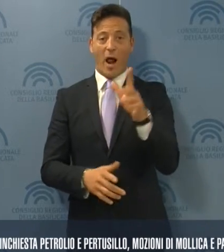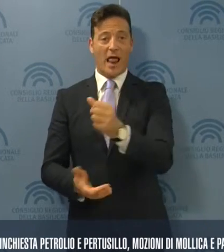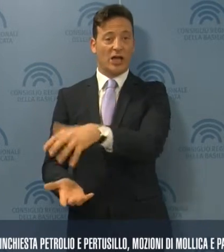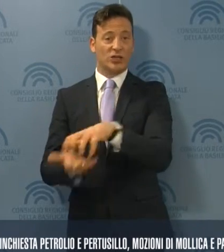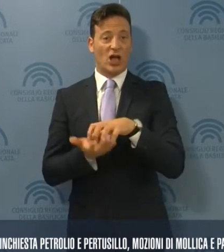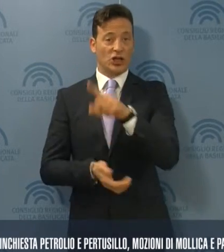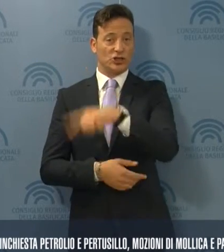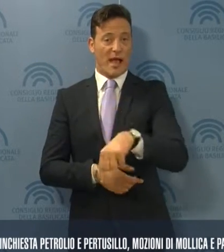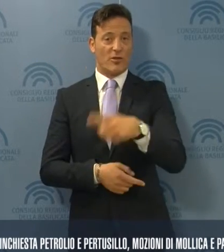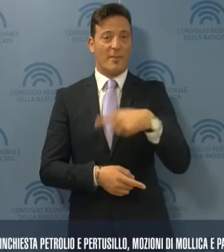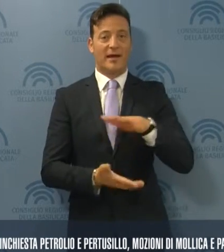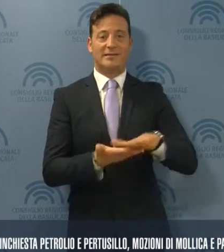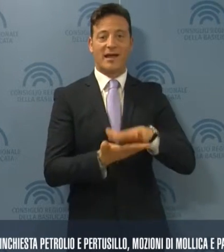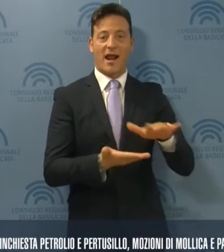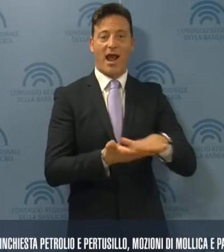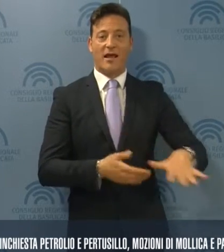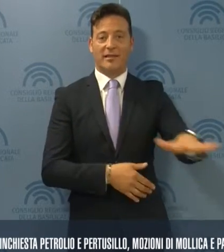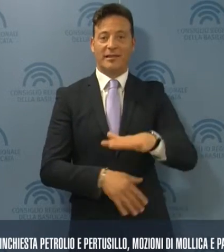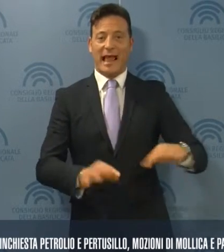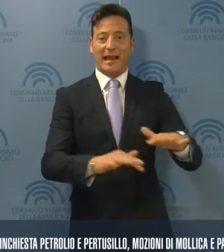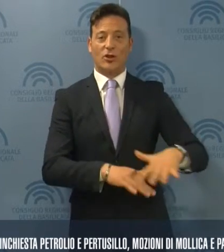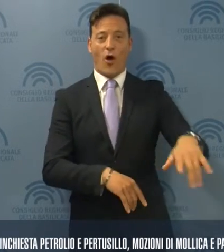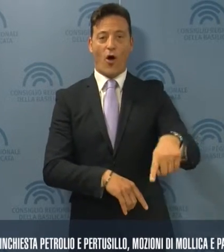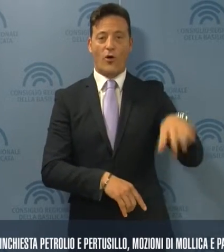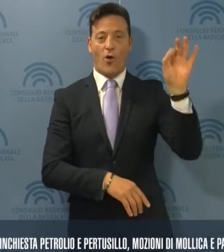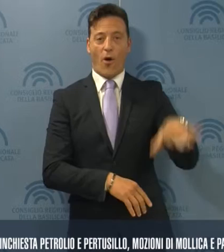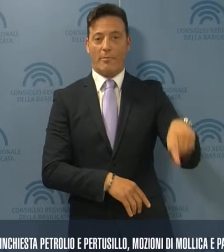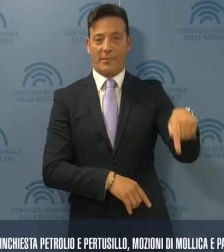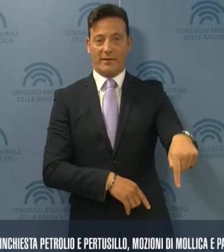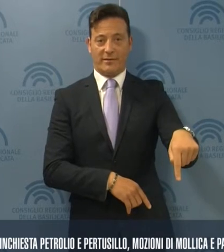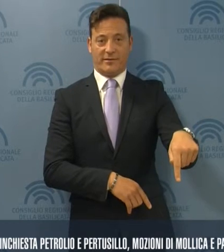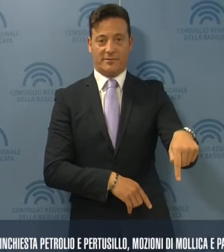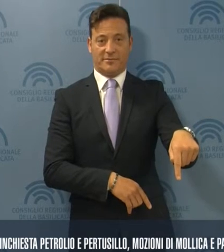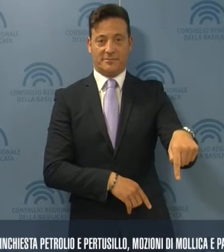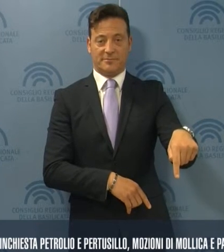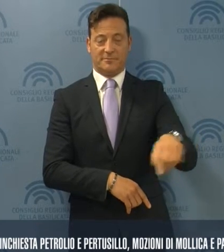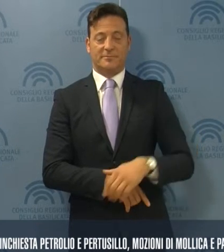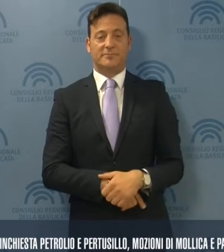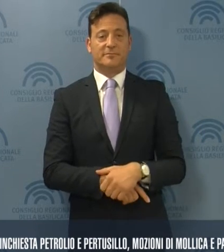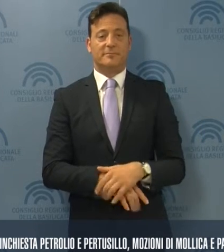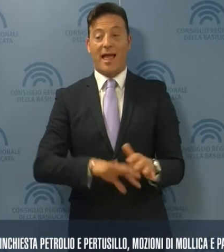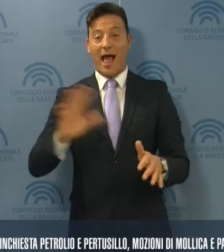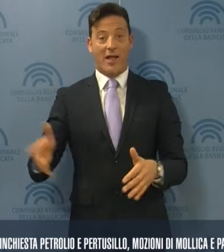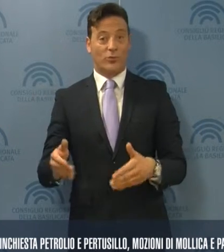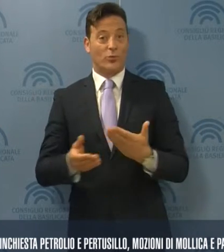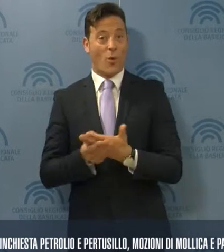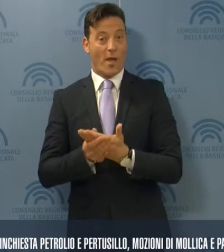per risanare i territori compromessi. Con l'altro documento, invece,